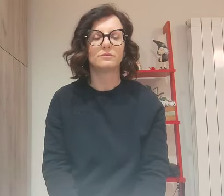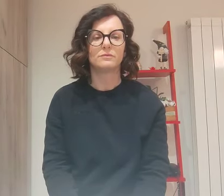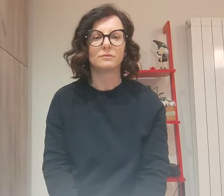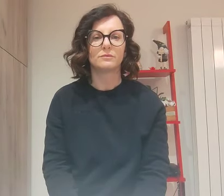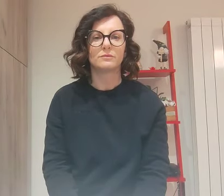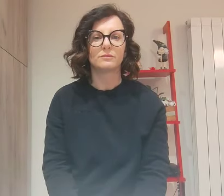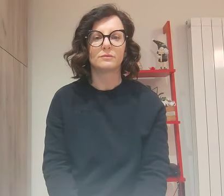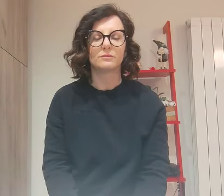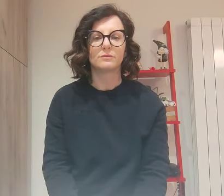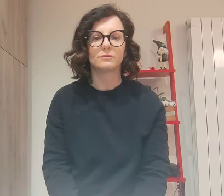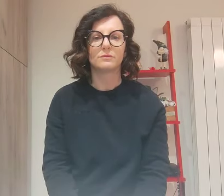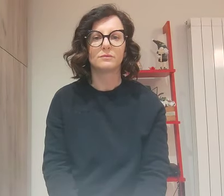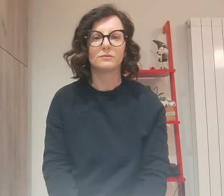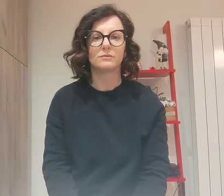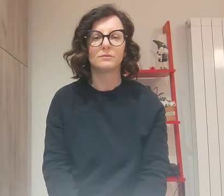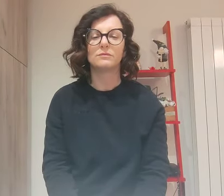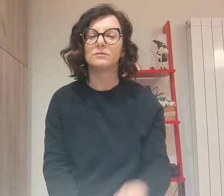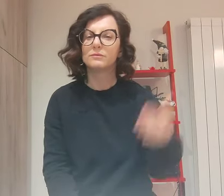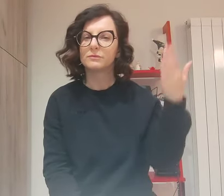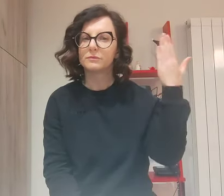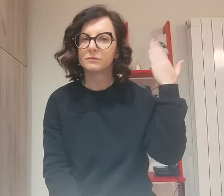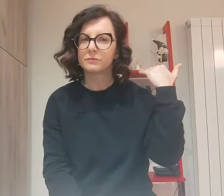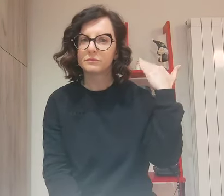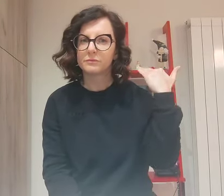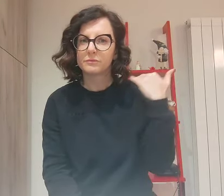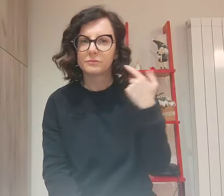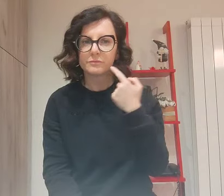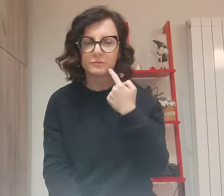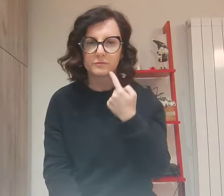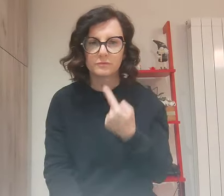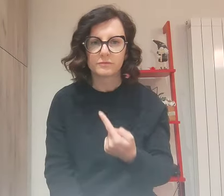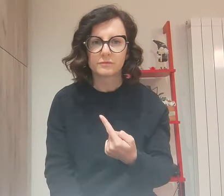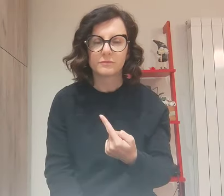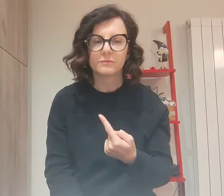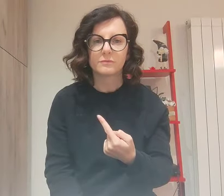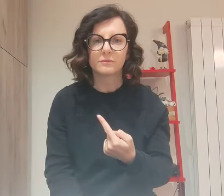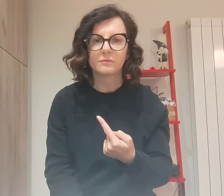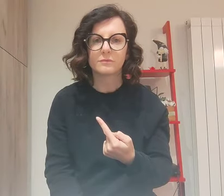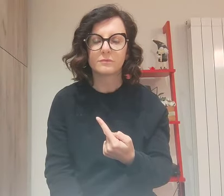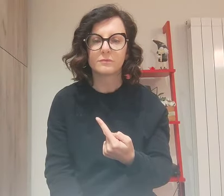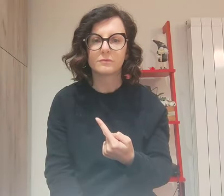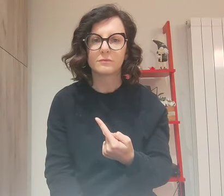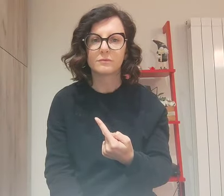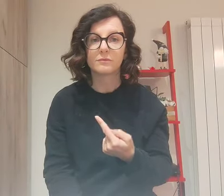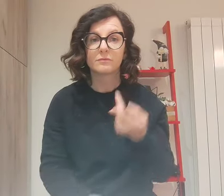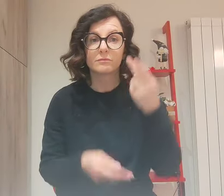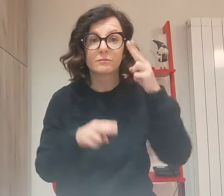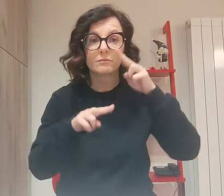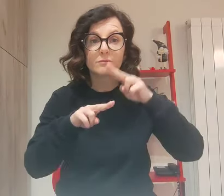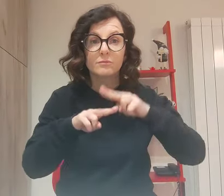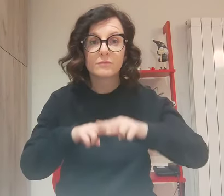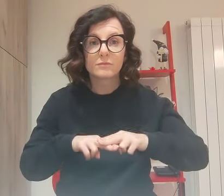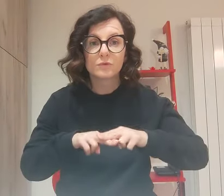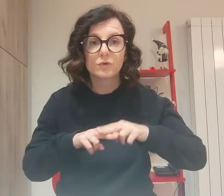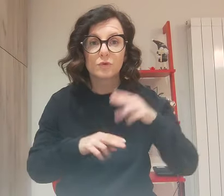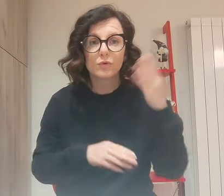Avete anche inteso che fu detto agli antichi Non giurerai falso Ma